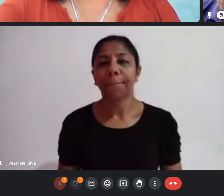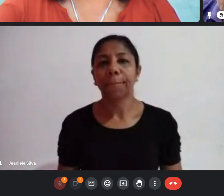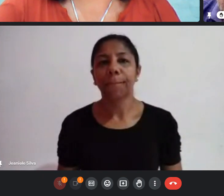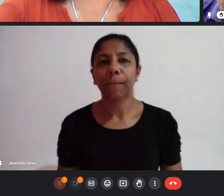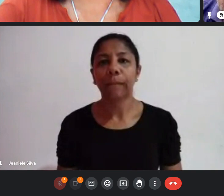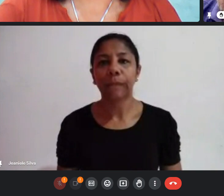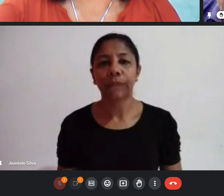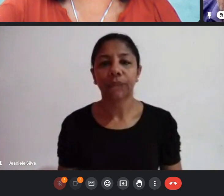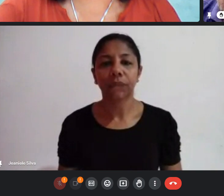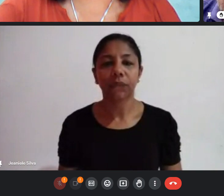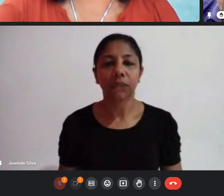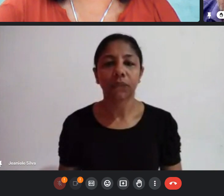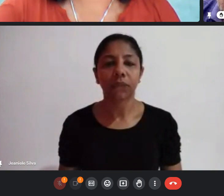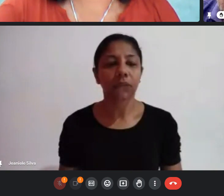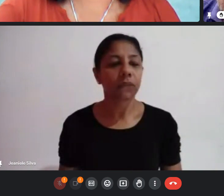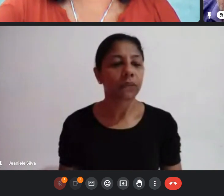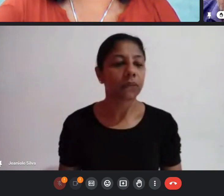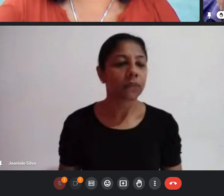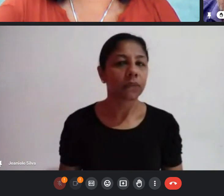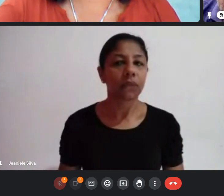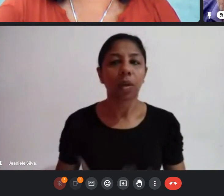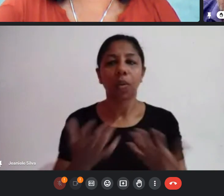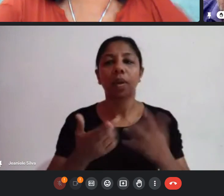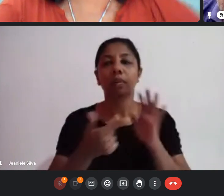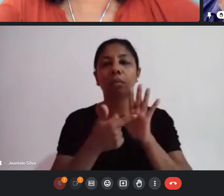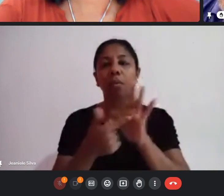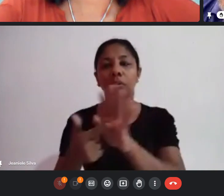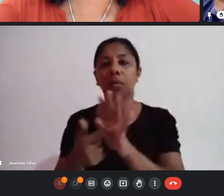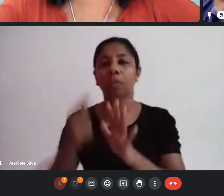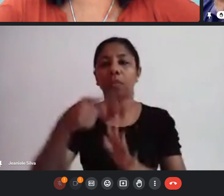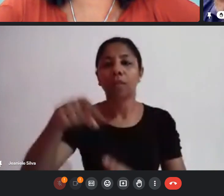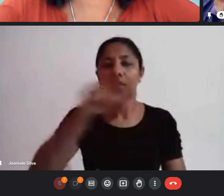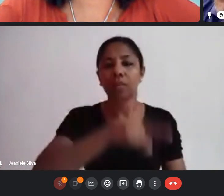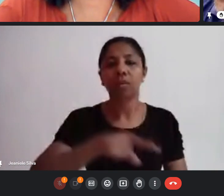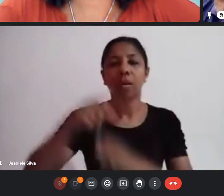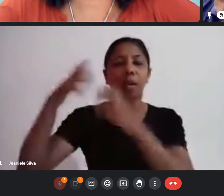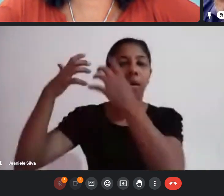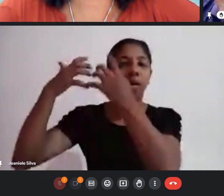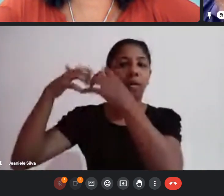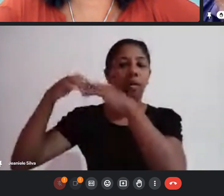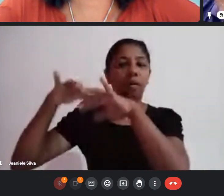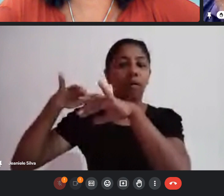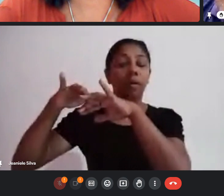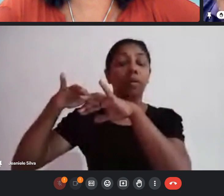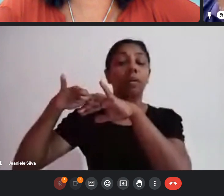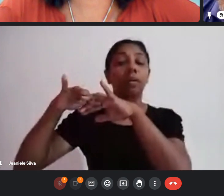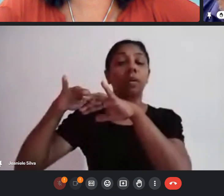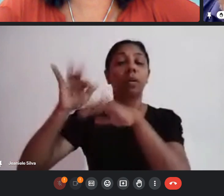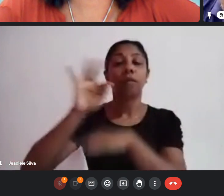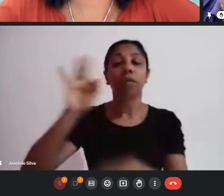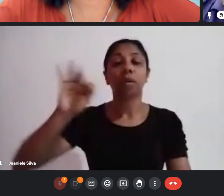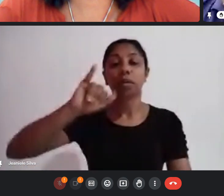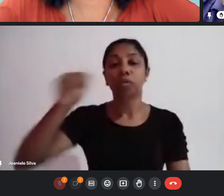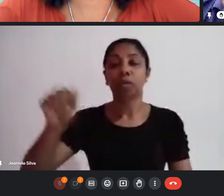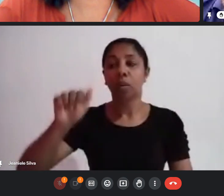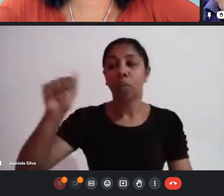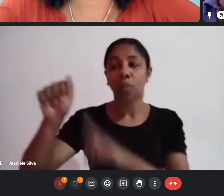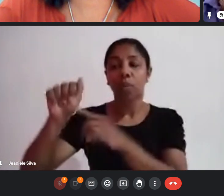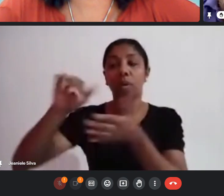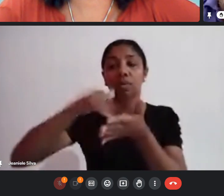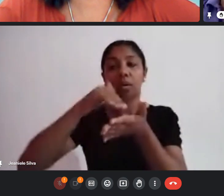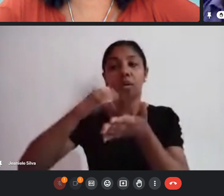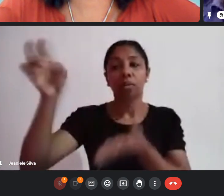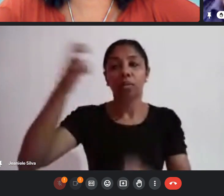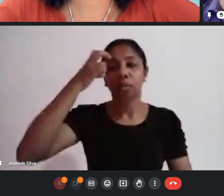que eu queria trazer para vocês refletirem na Fundação José Augusto e na Secretaria de Cultura